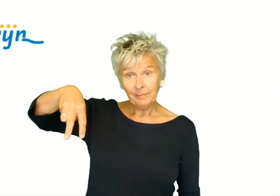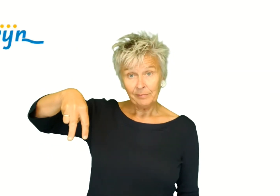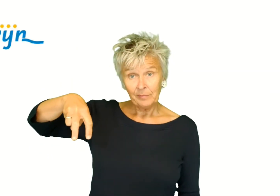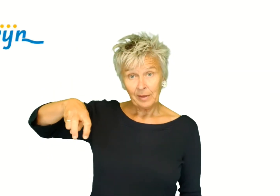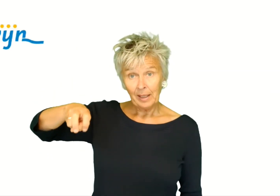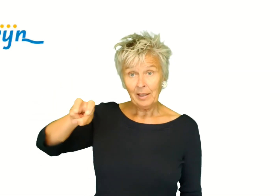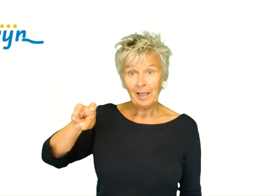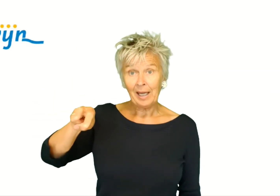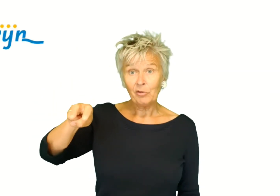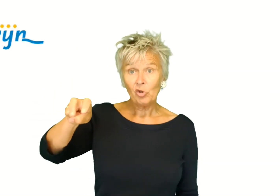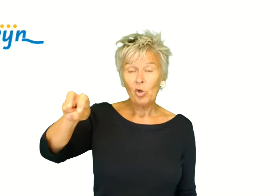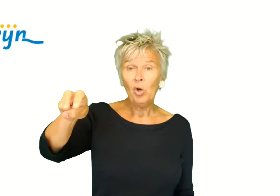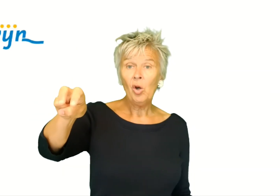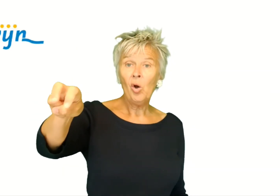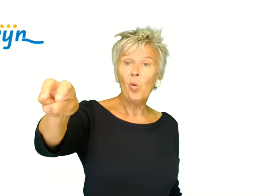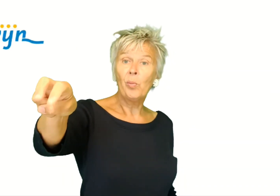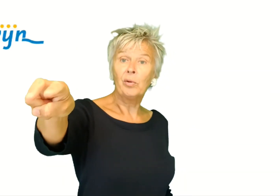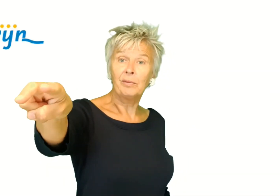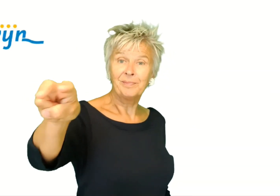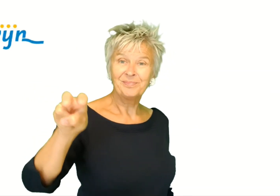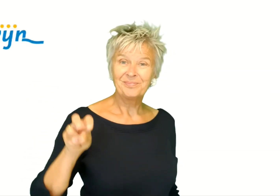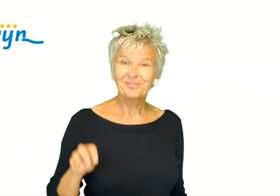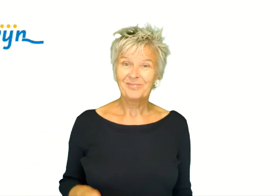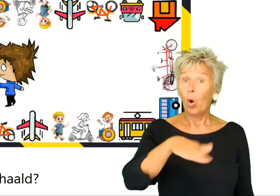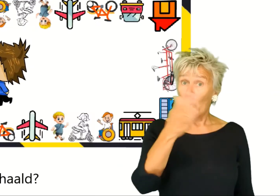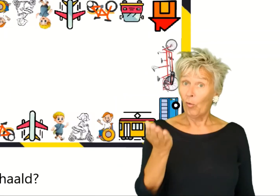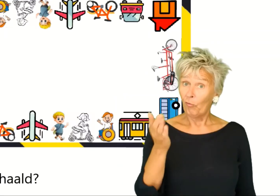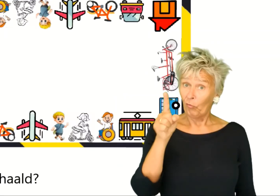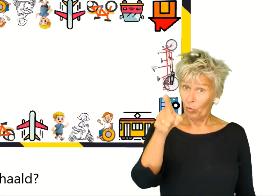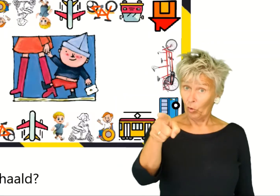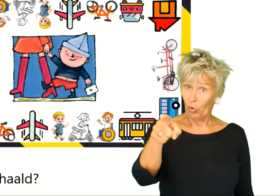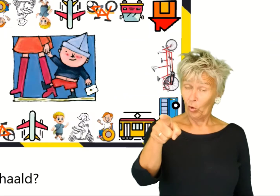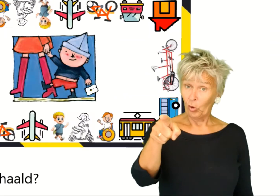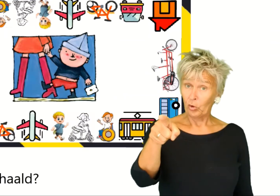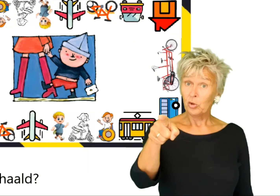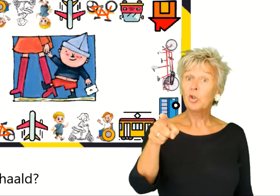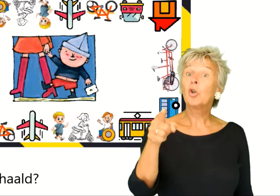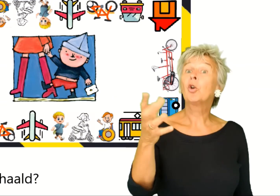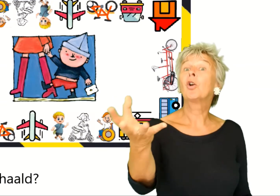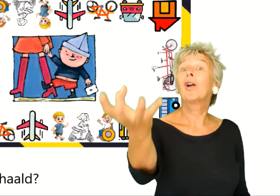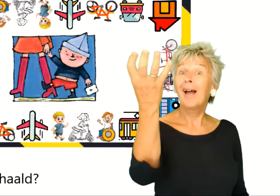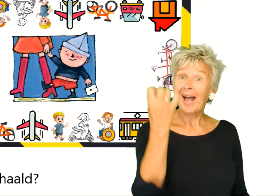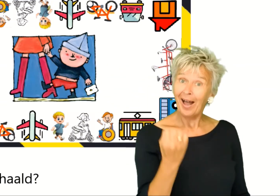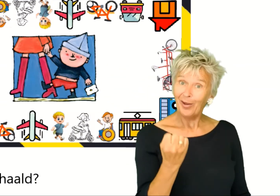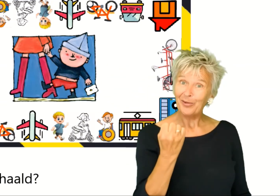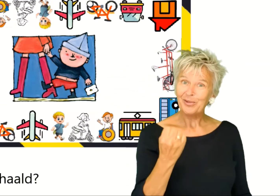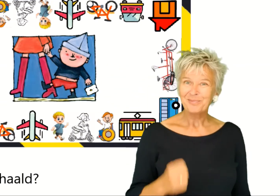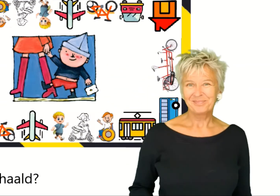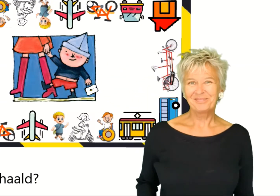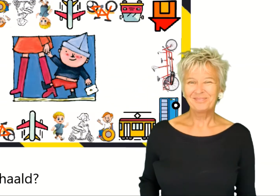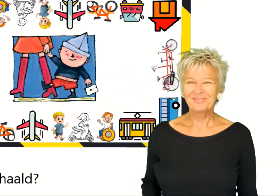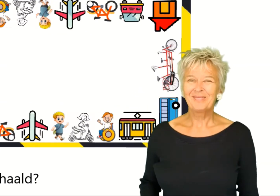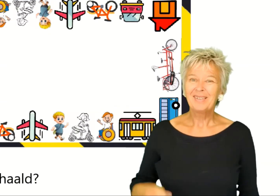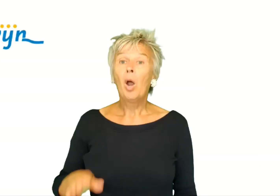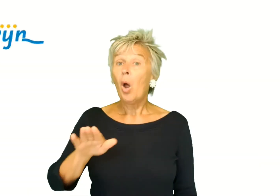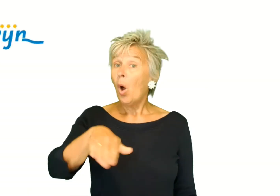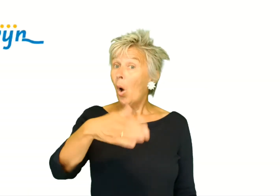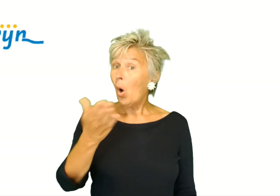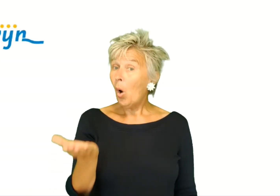je benen. En je gaat dus lopen. Of wordt je gehaald?